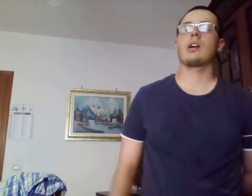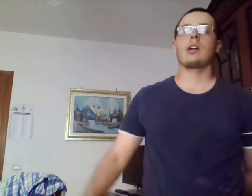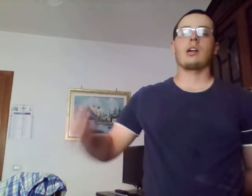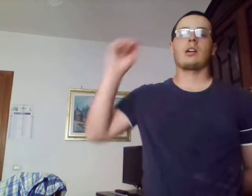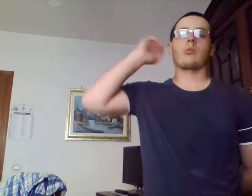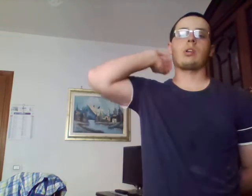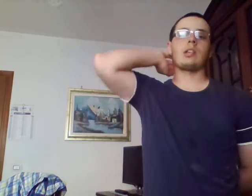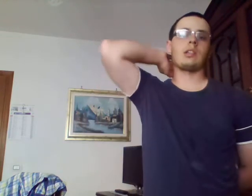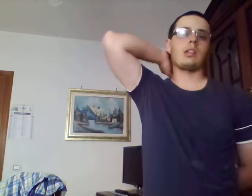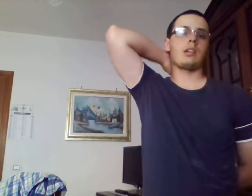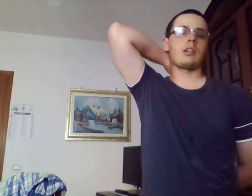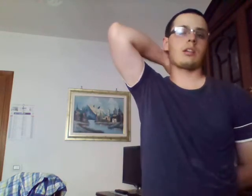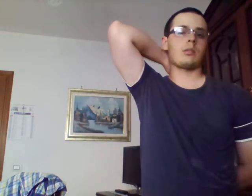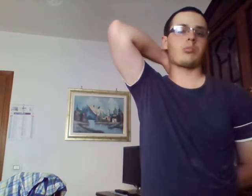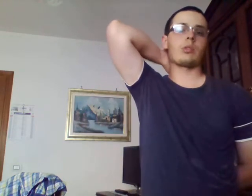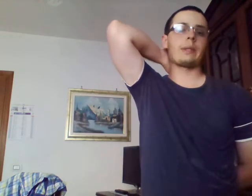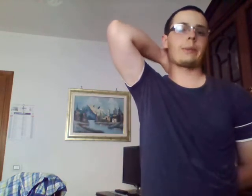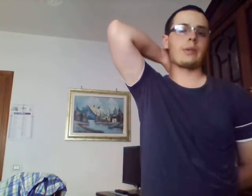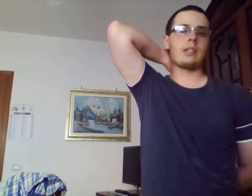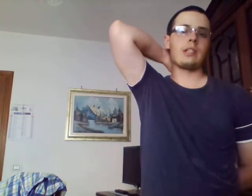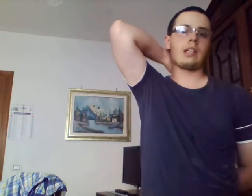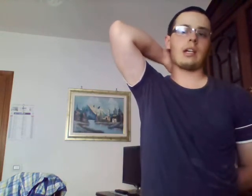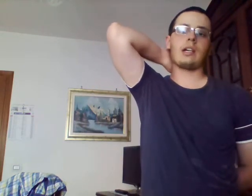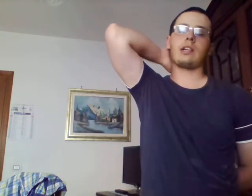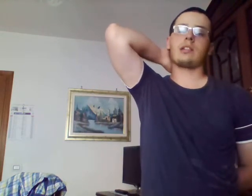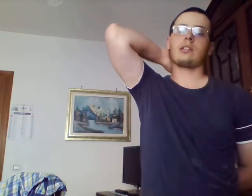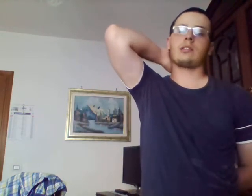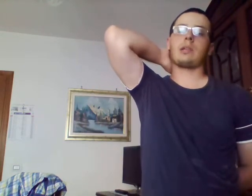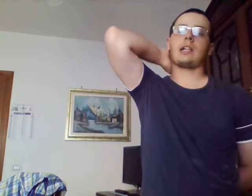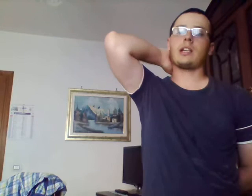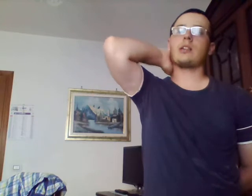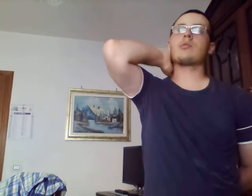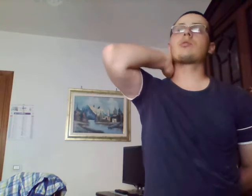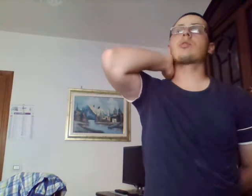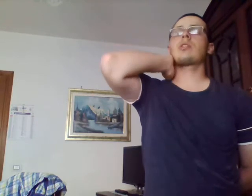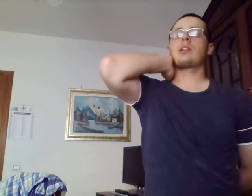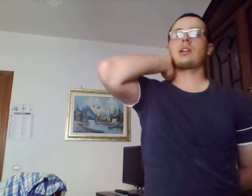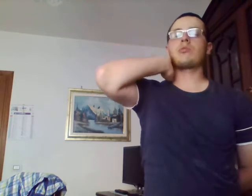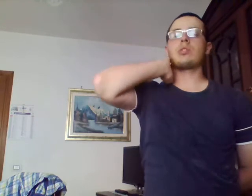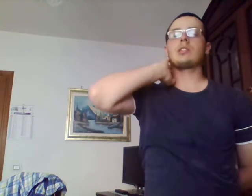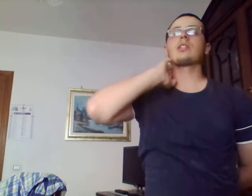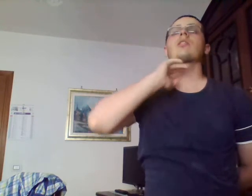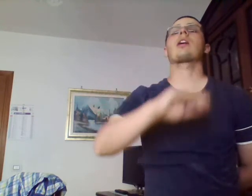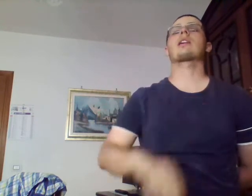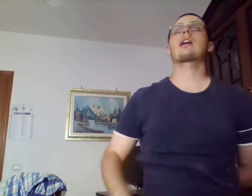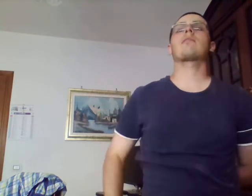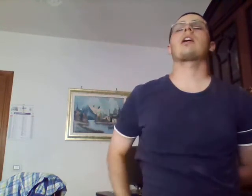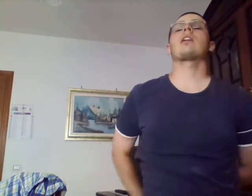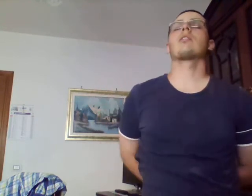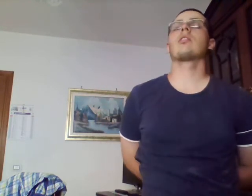quindi la pulizia, maneggio e giro a cavallo